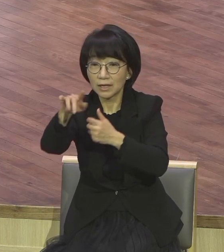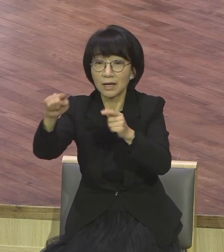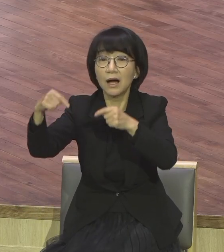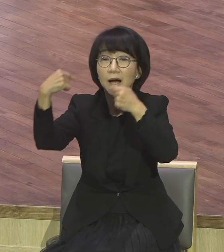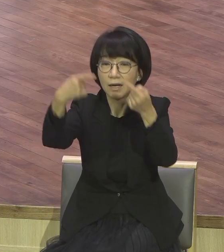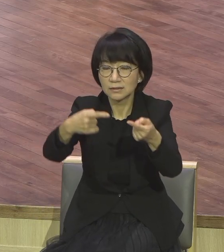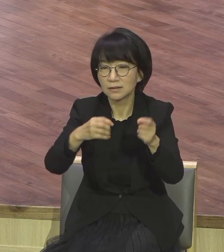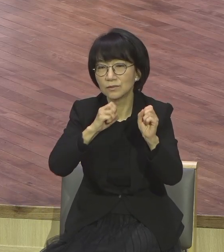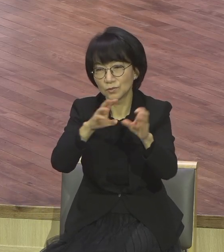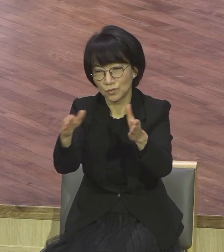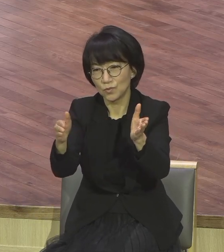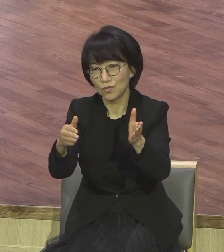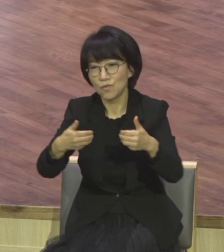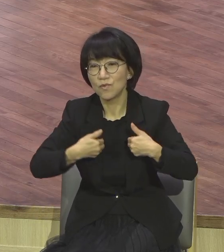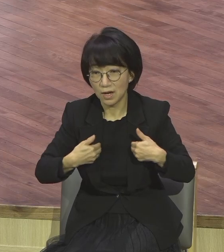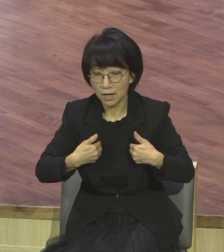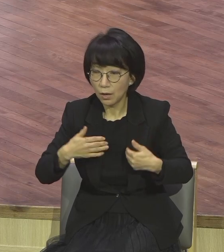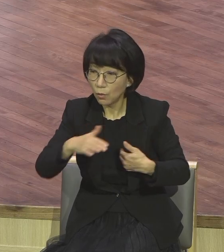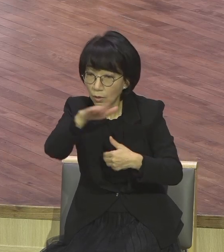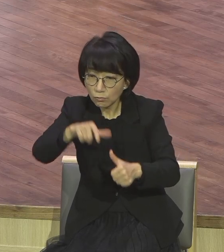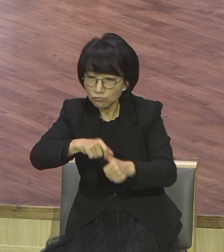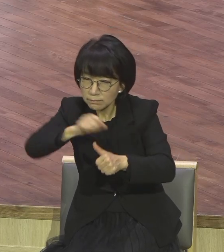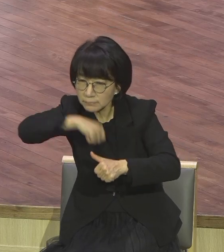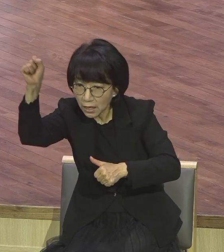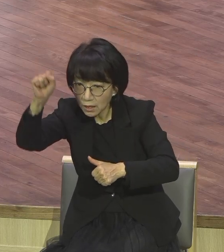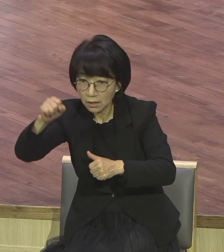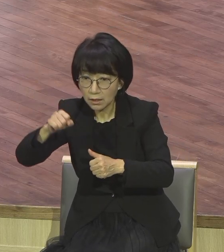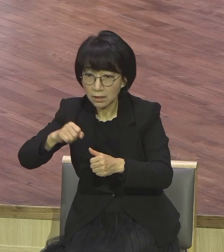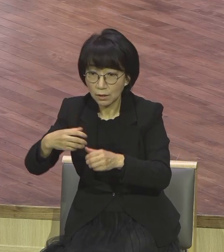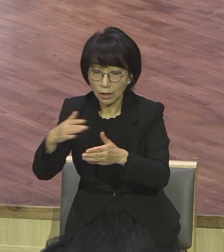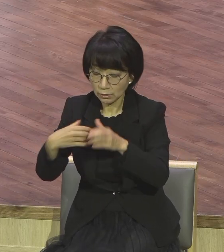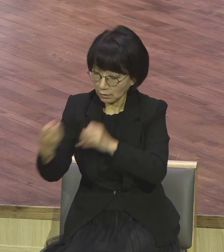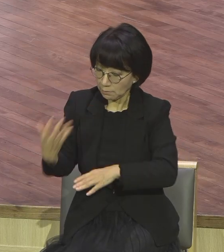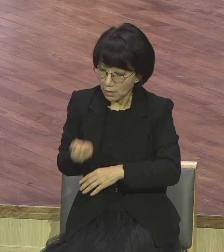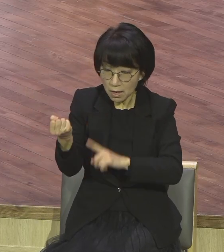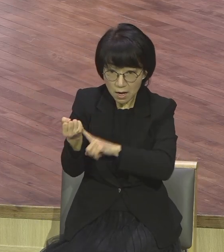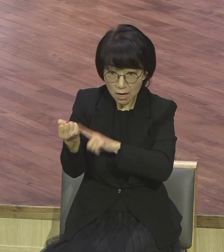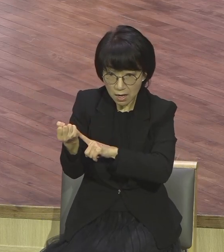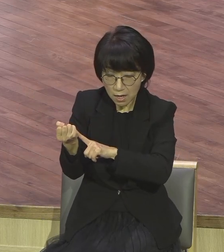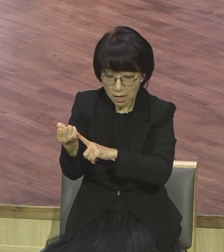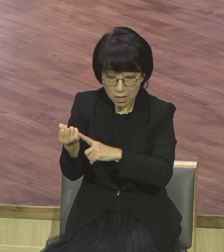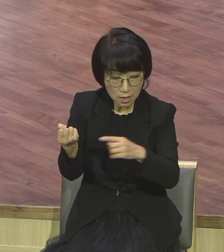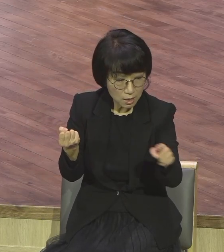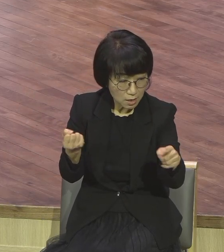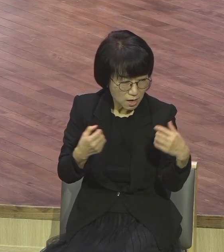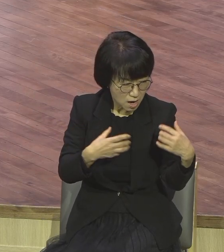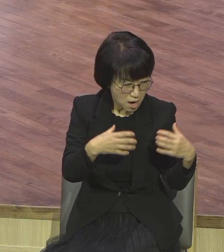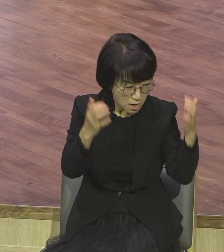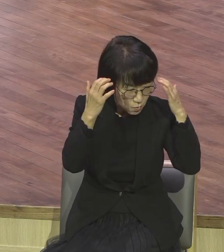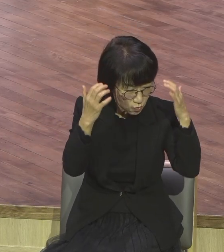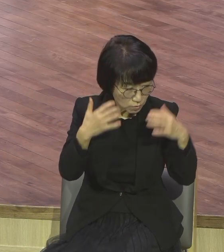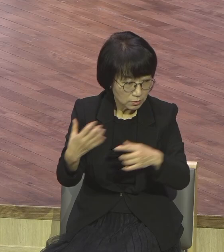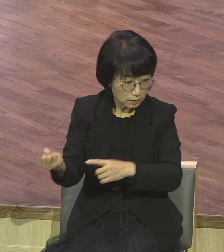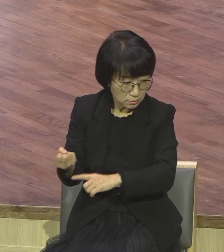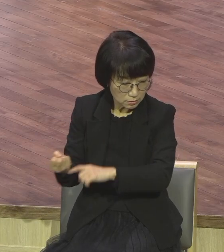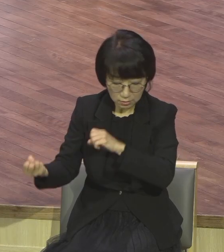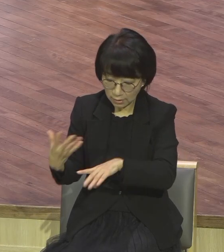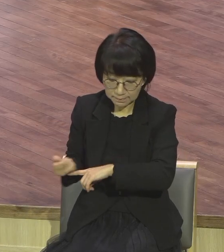구원받지 않았냐 너희들이 답 가지고 있지 않냐 너희들이 가진 이 진리를 이 답을 줘야 되지 않냐 그